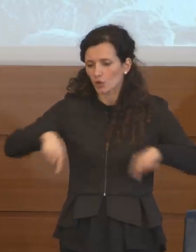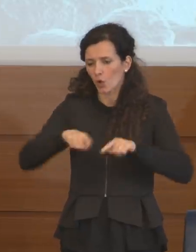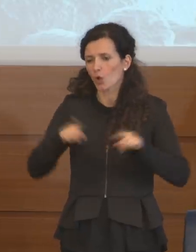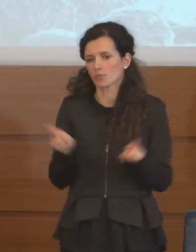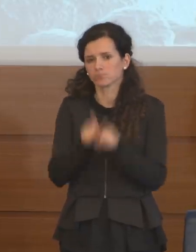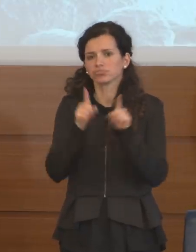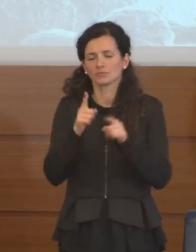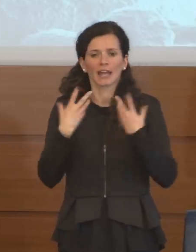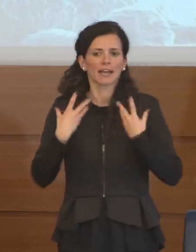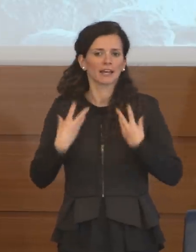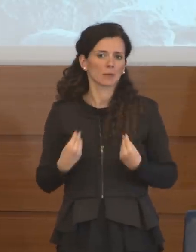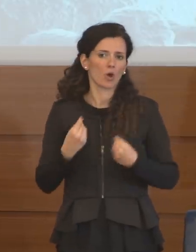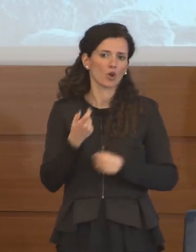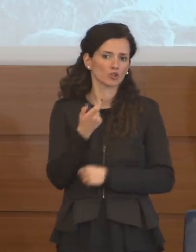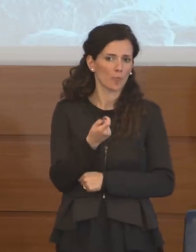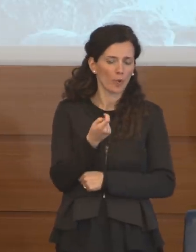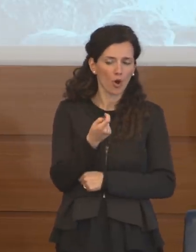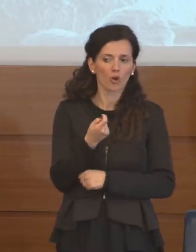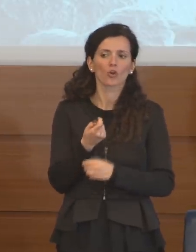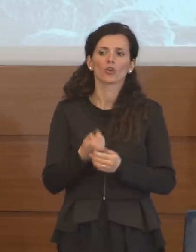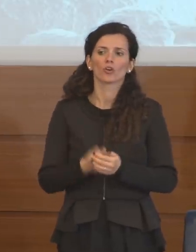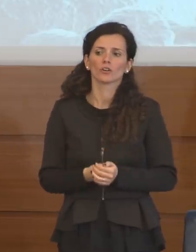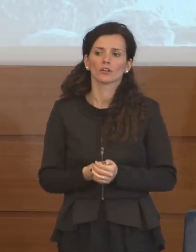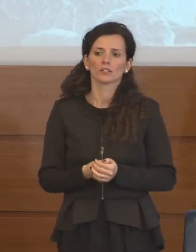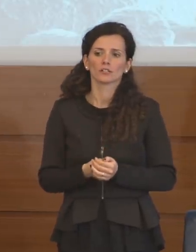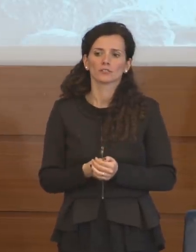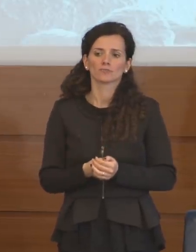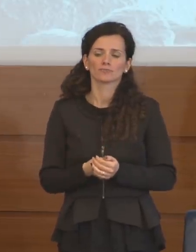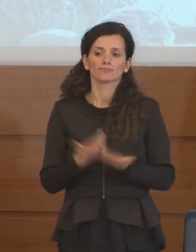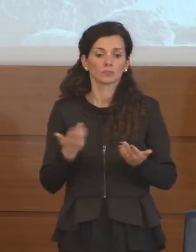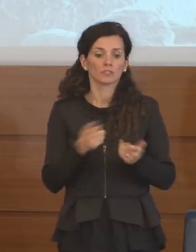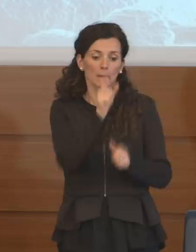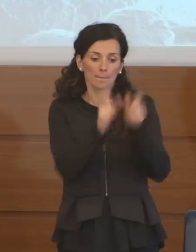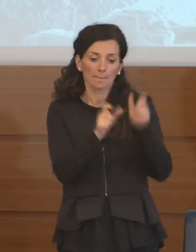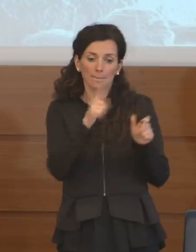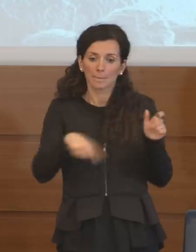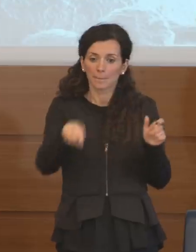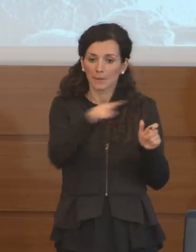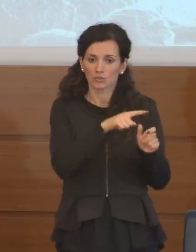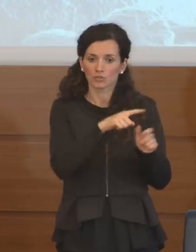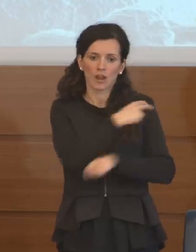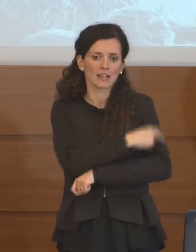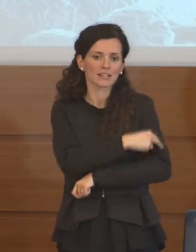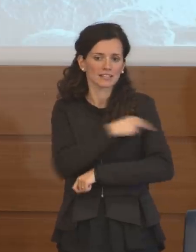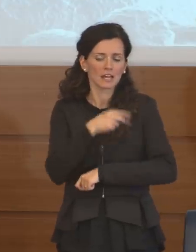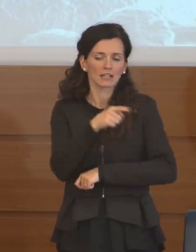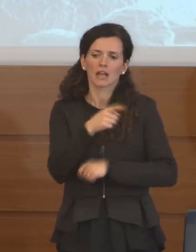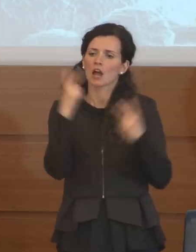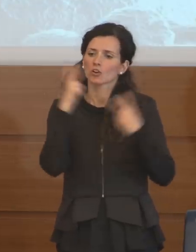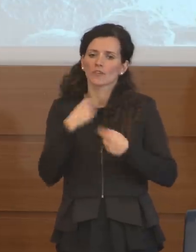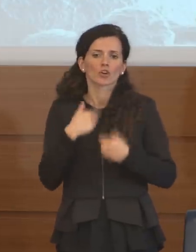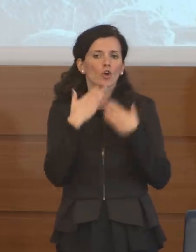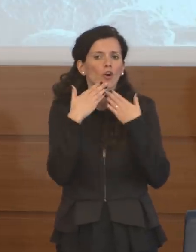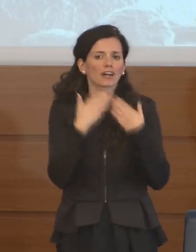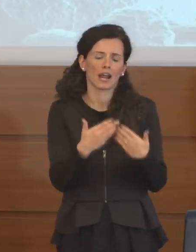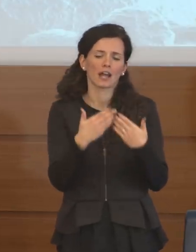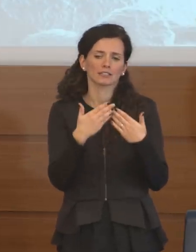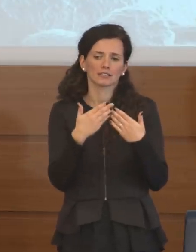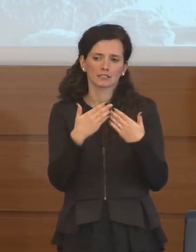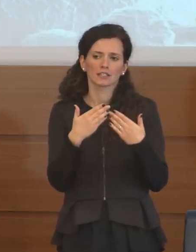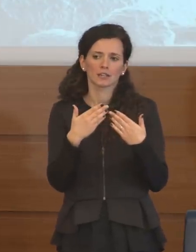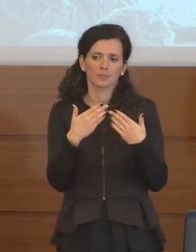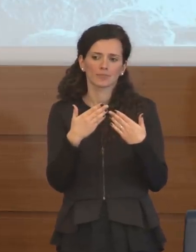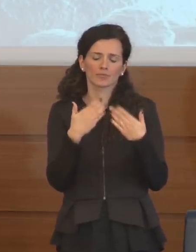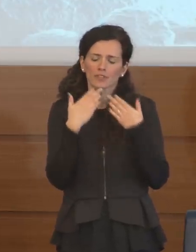riposo, quindi è del personale in aggiunta al personale sanitario, che ringrazio veramente per